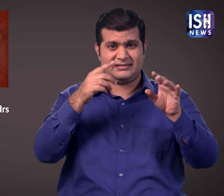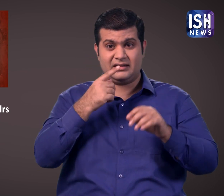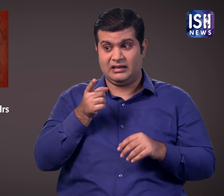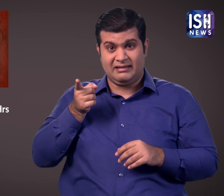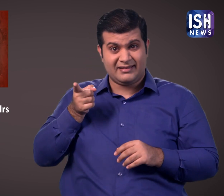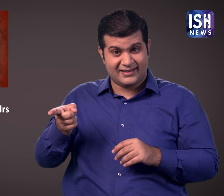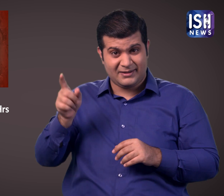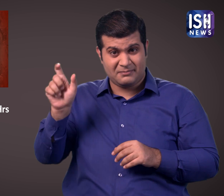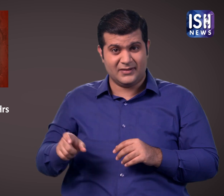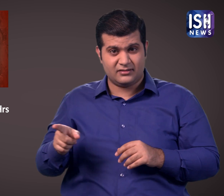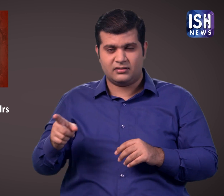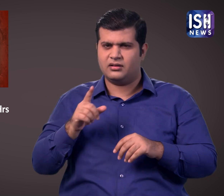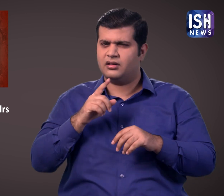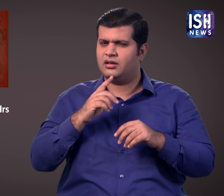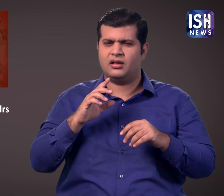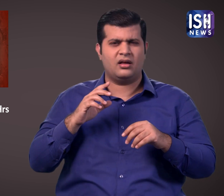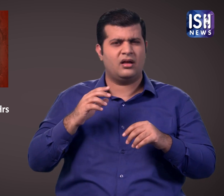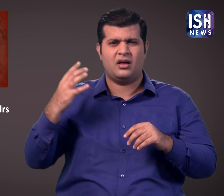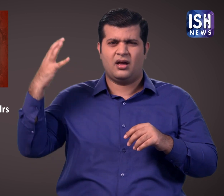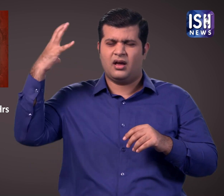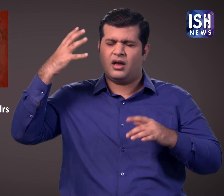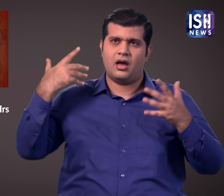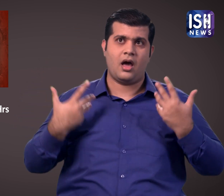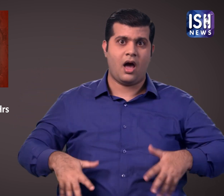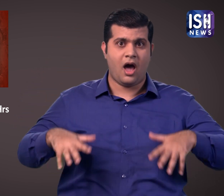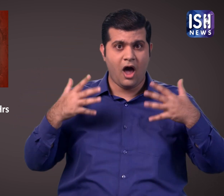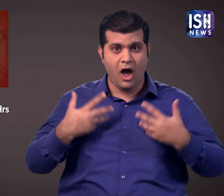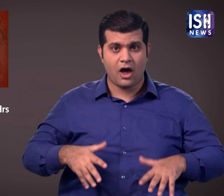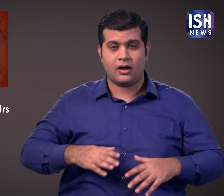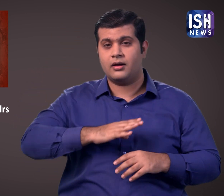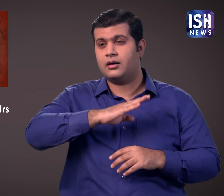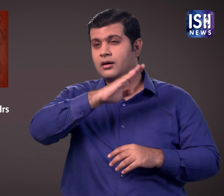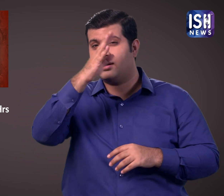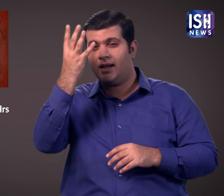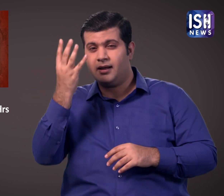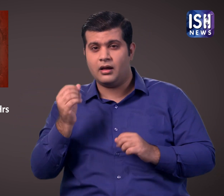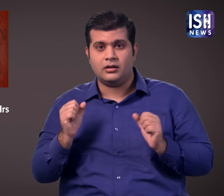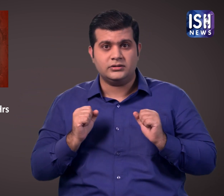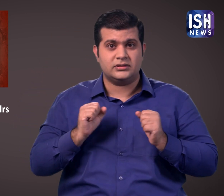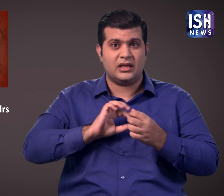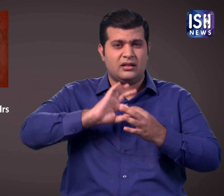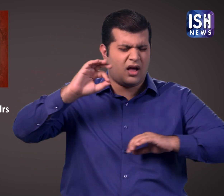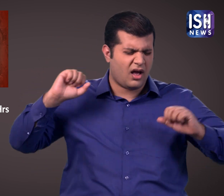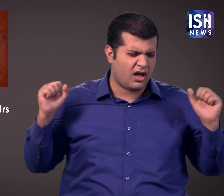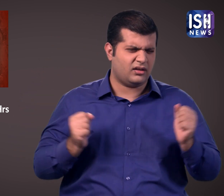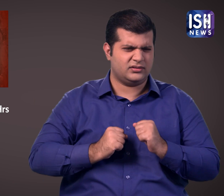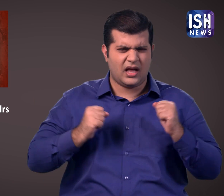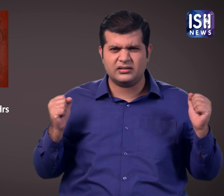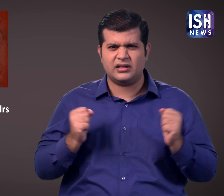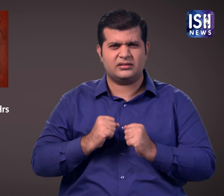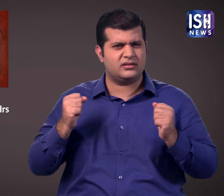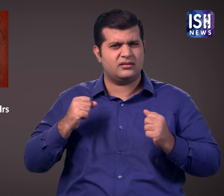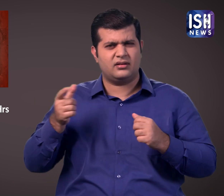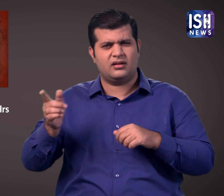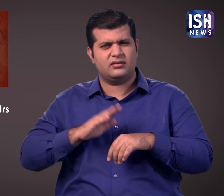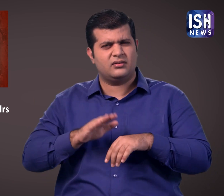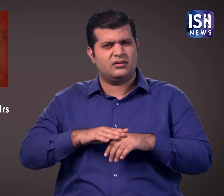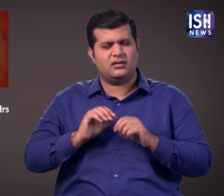समाचार चानलों ने कहा कि जब बाबू दरार में फसा था तो उसे बहुत कश्ट हुआ क्यूंकि दिन के समय भीशन और भयानक